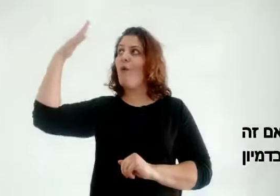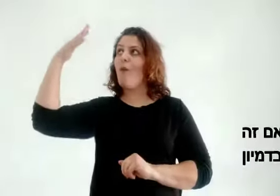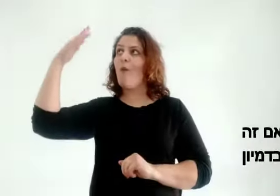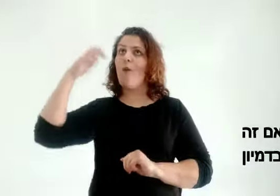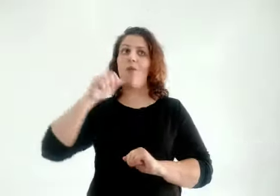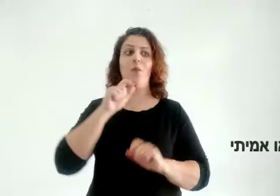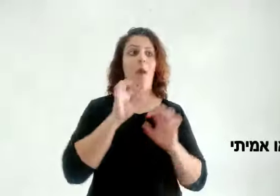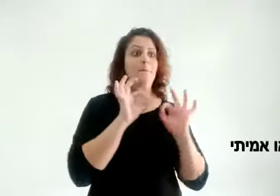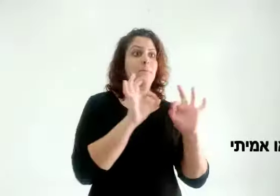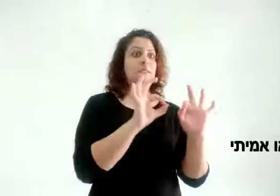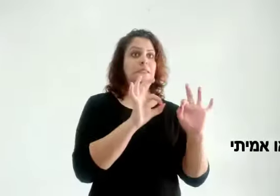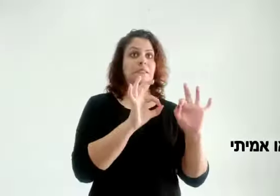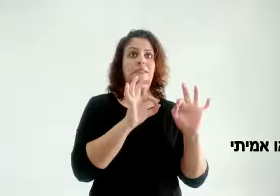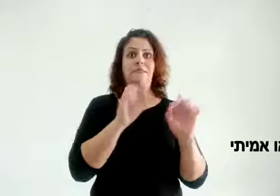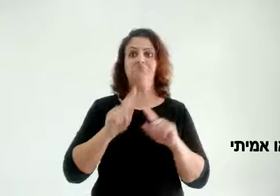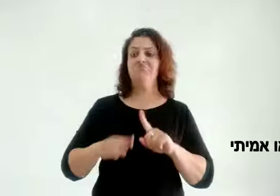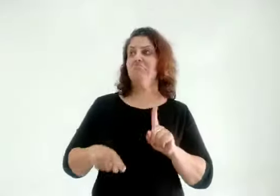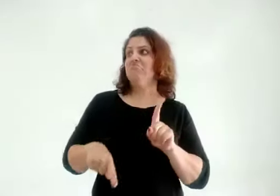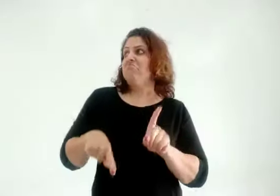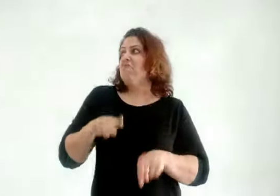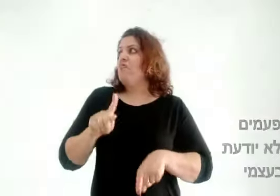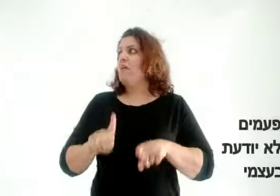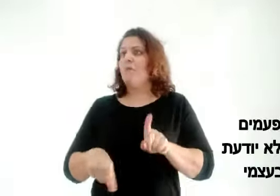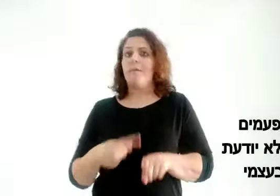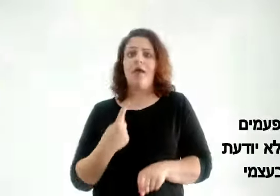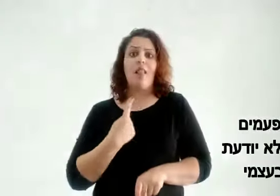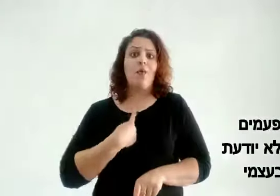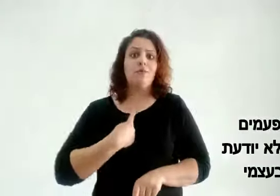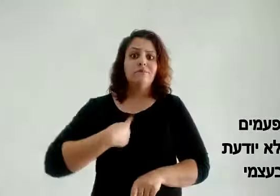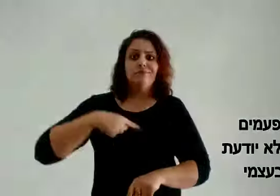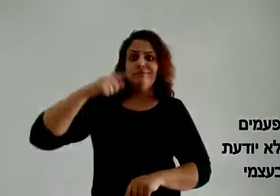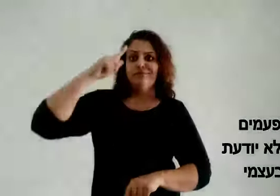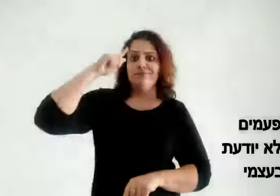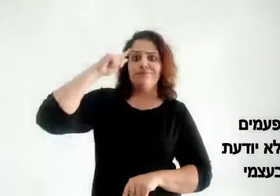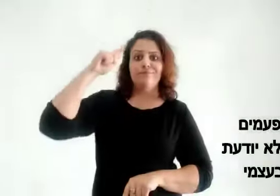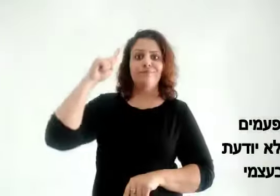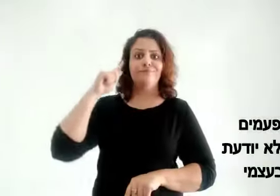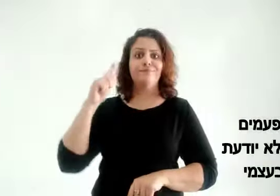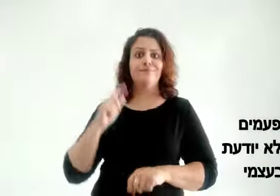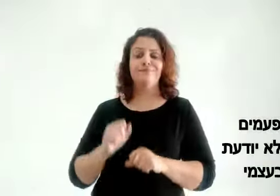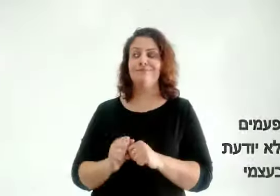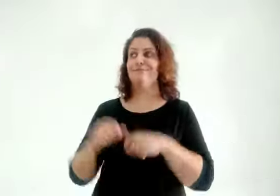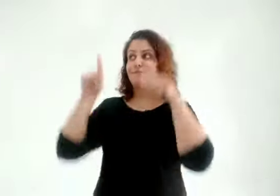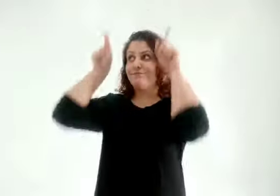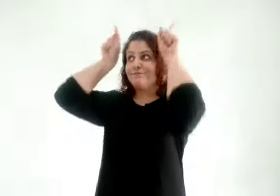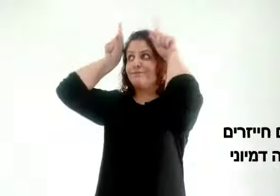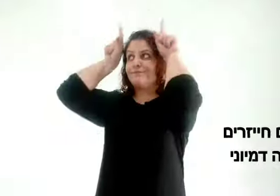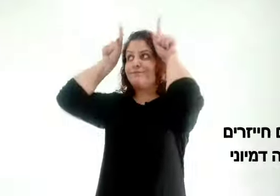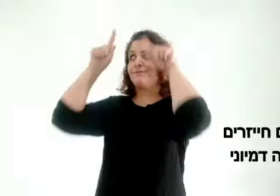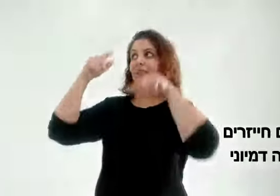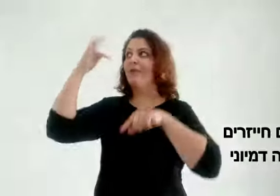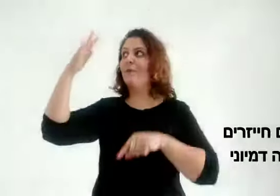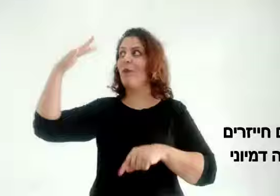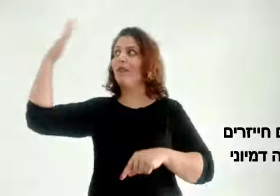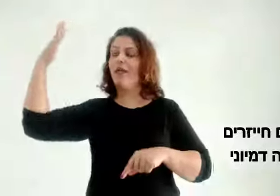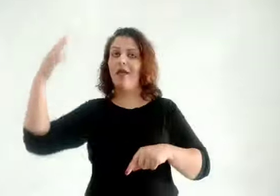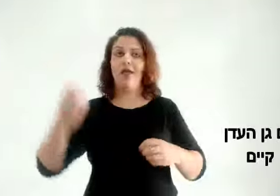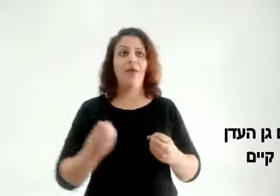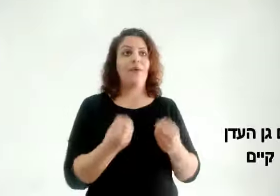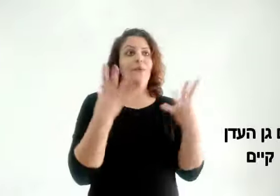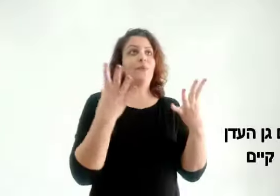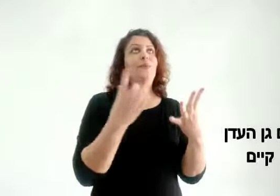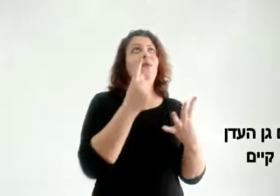בדמיון או אמיתי לפעמים אני לא יודעת בעצמי אם חי זרים זה